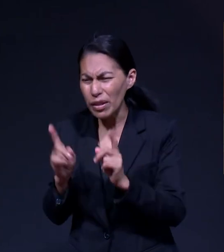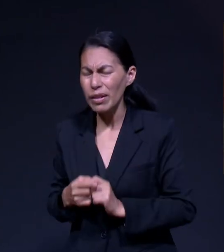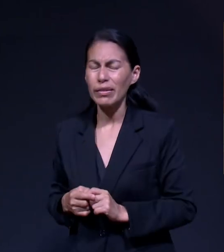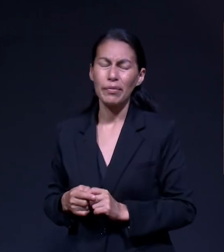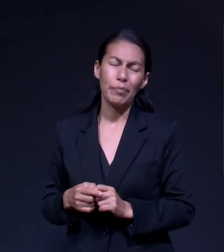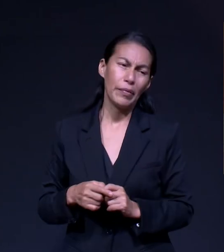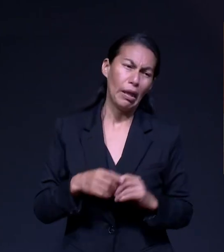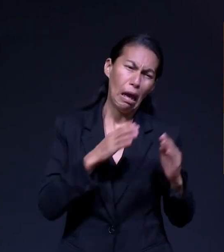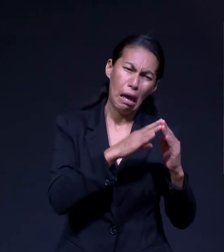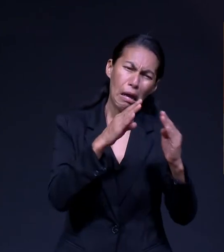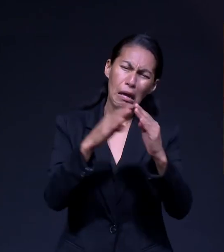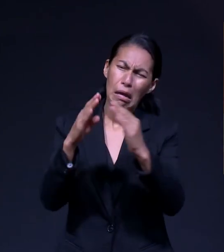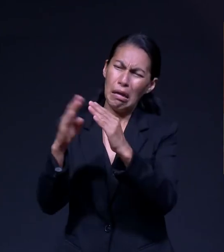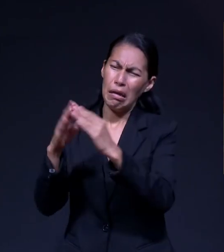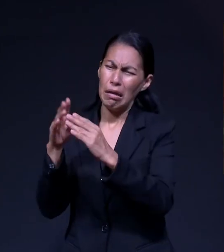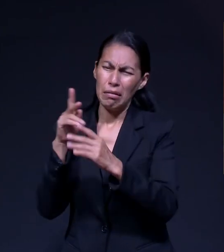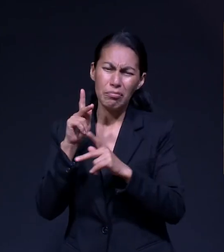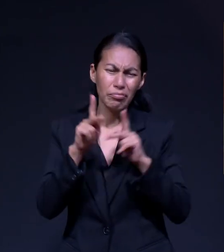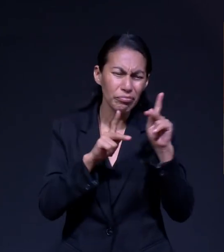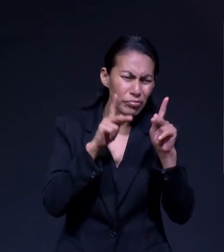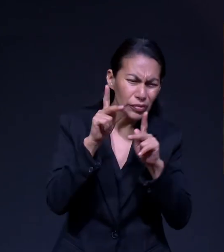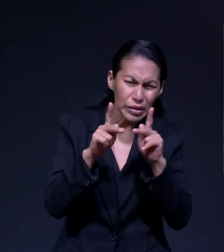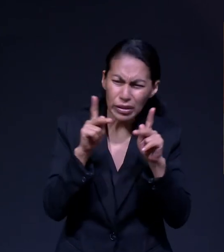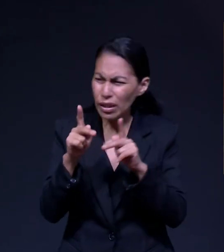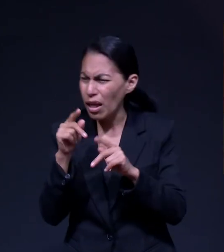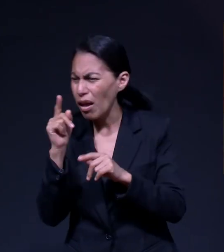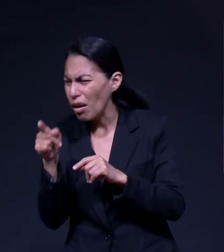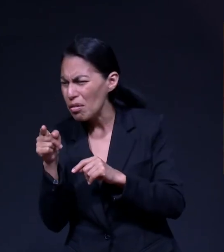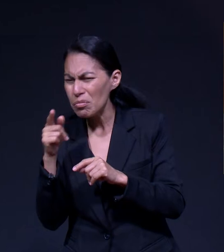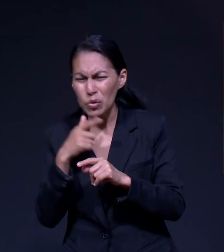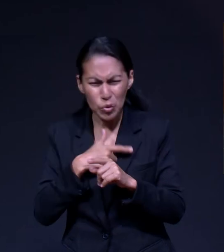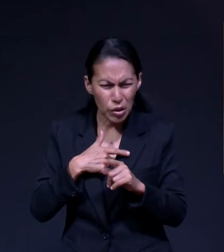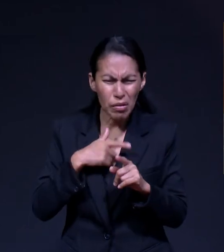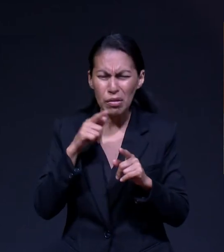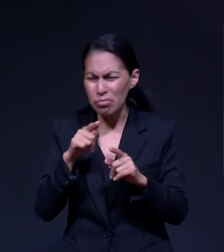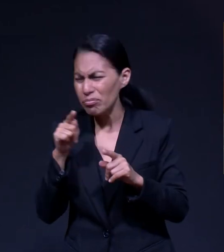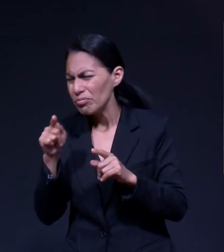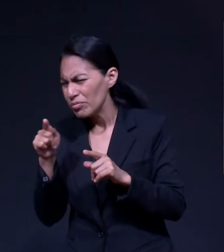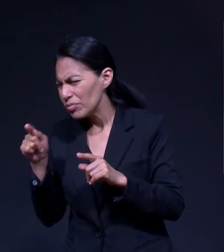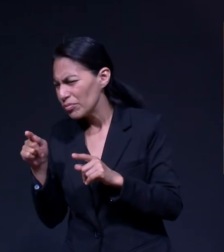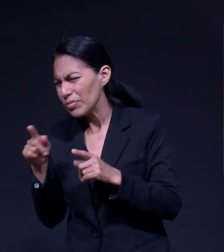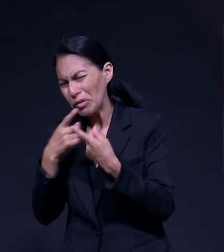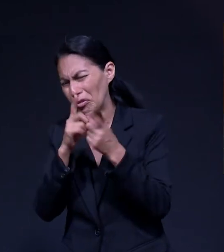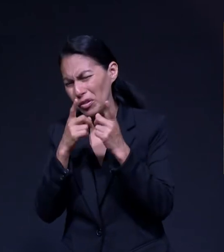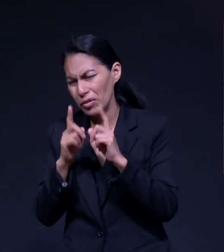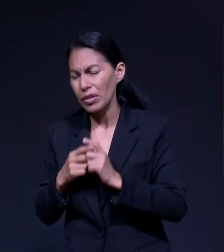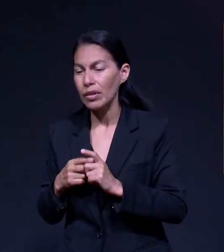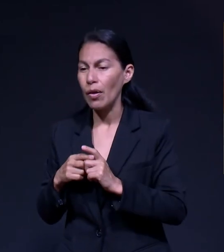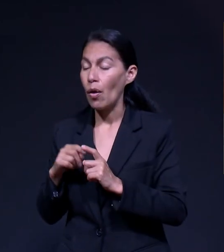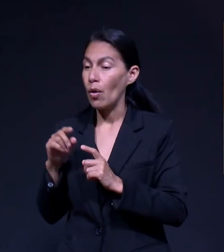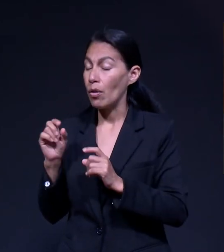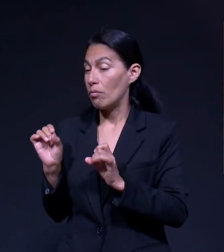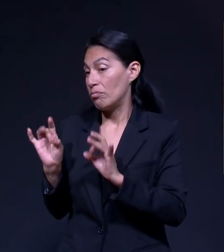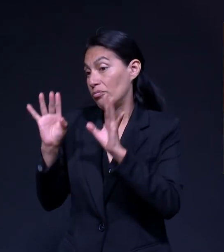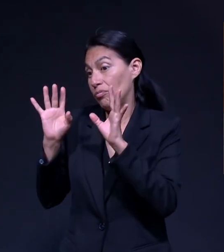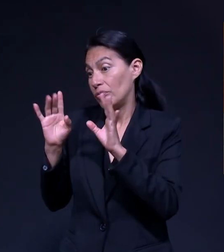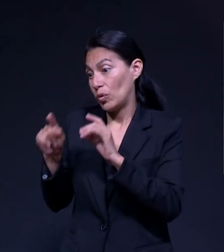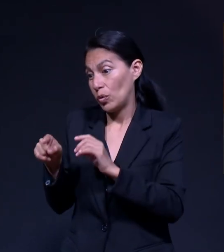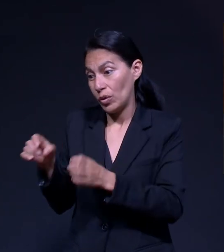me gustaba otra Pero llegamos al lugar donde finalmente nos quedamos Era un condominio Son varios edificios Era una